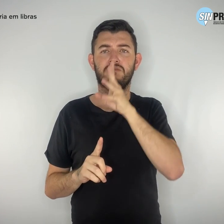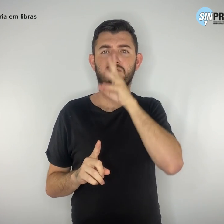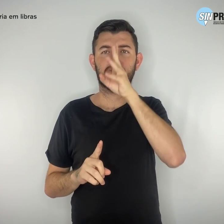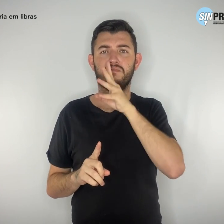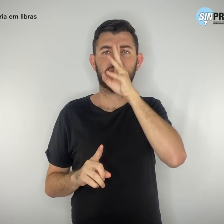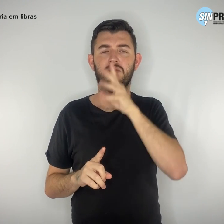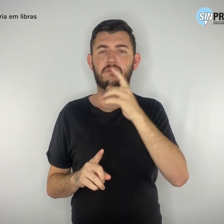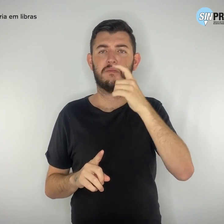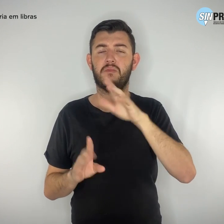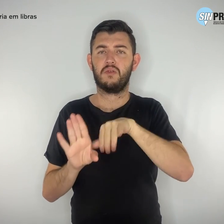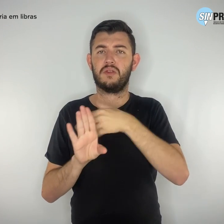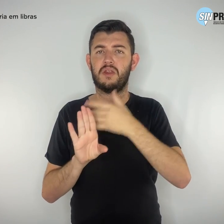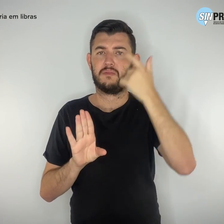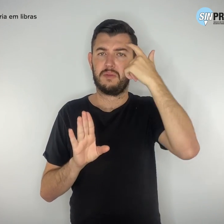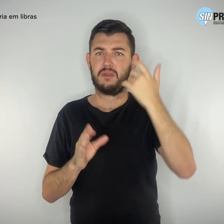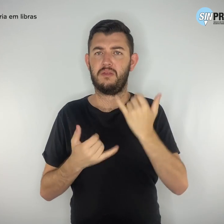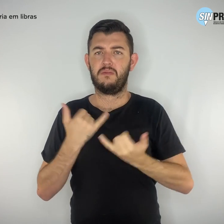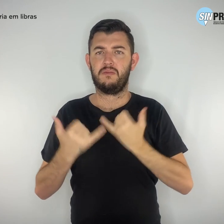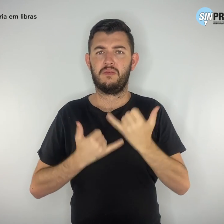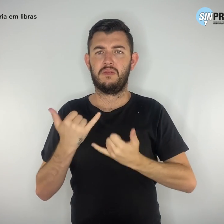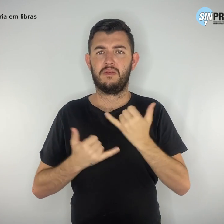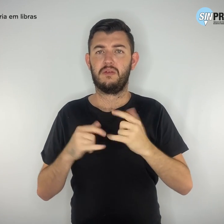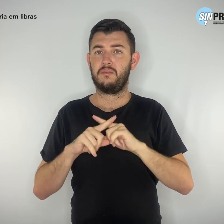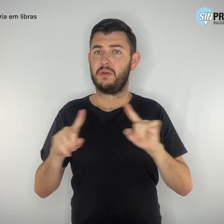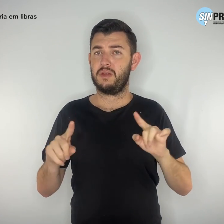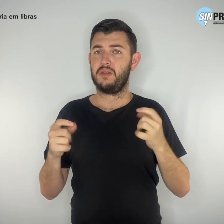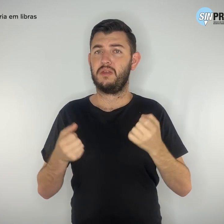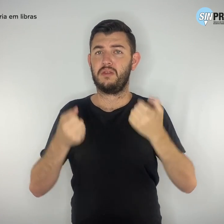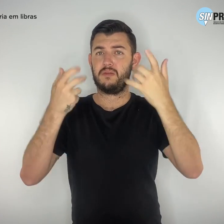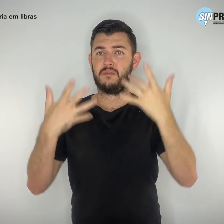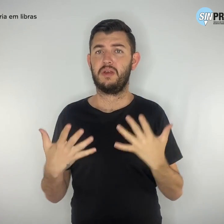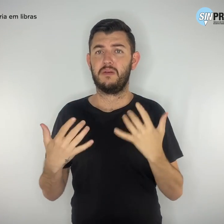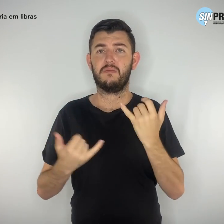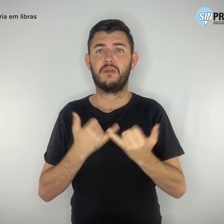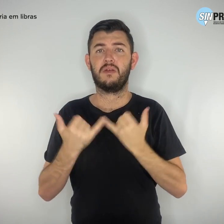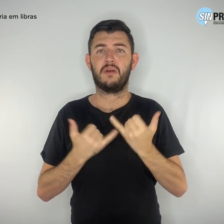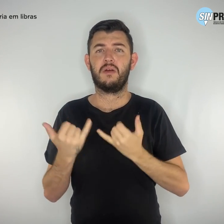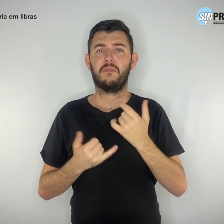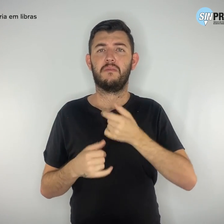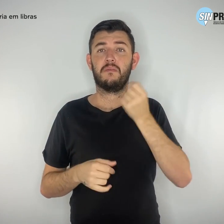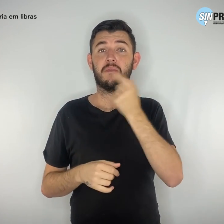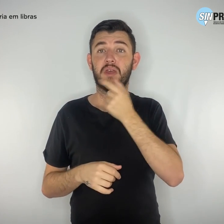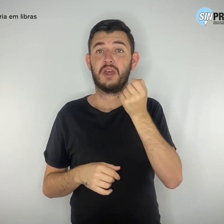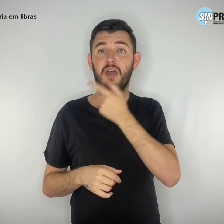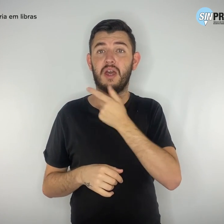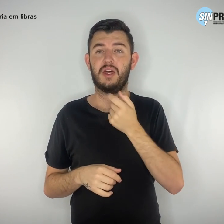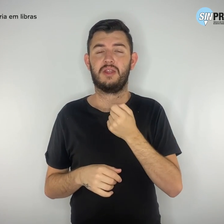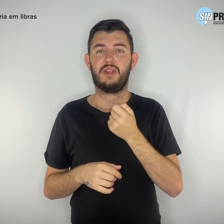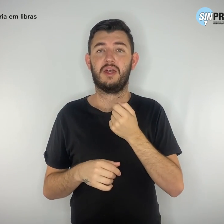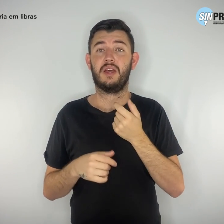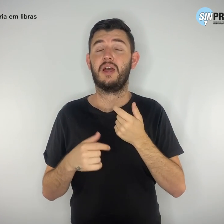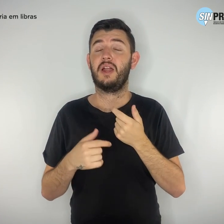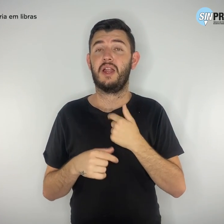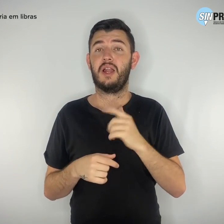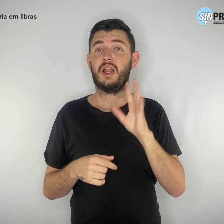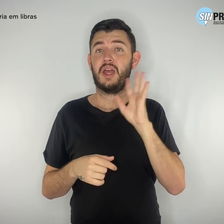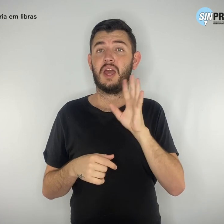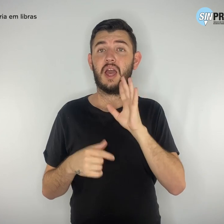importante destacar que brincadeiras e piadas só são divertimento quando todo mundo sorri